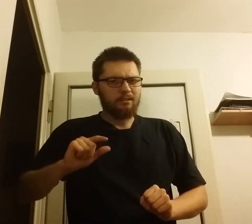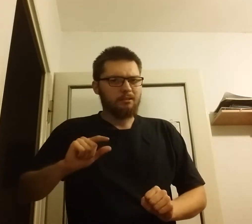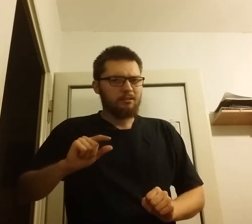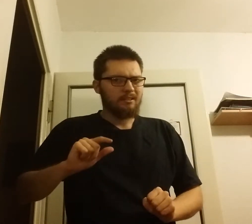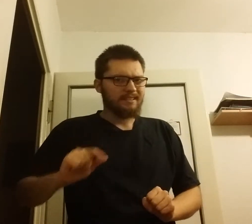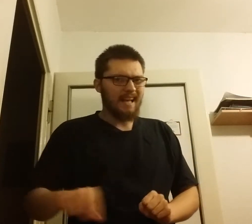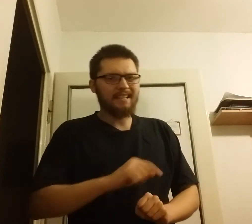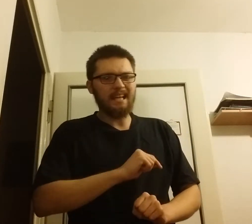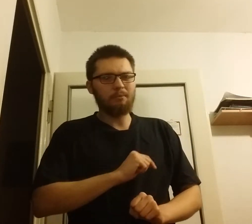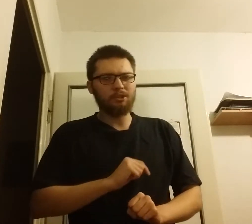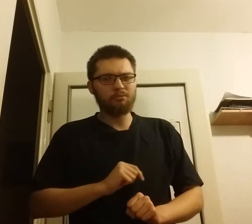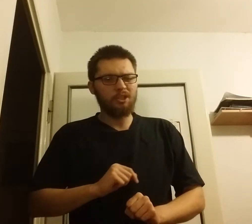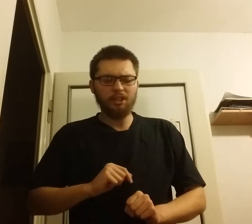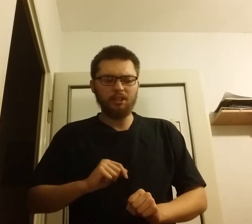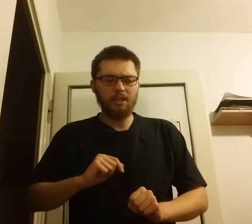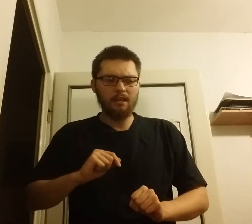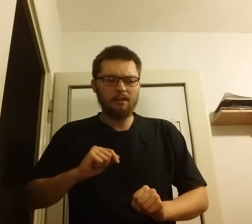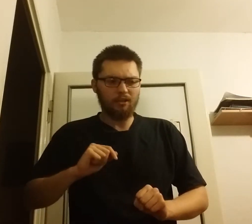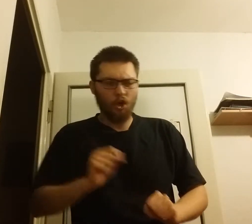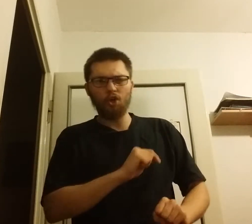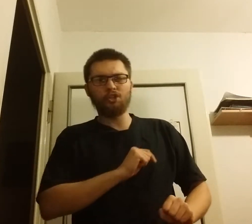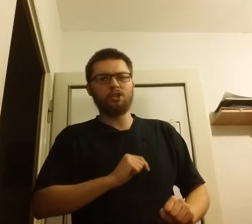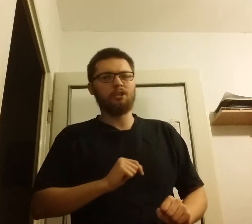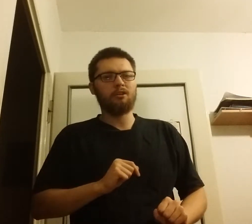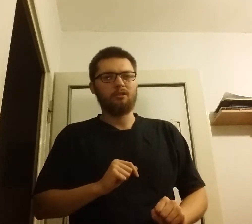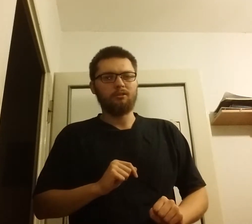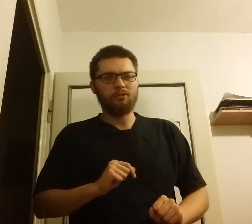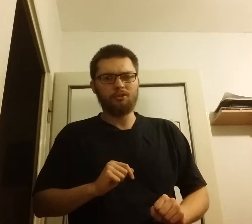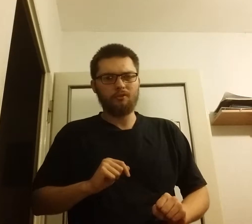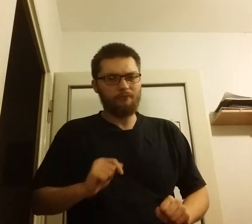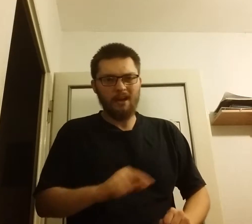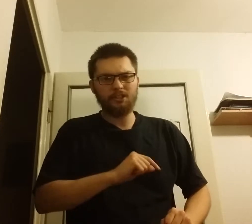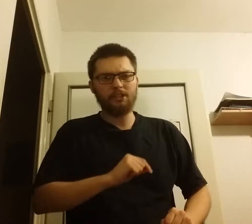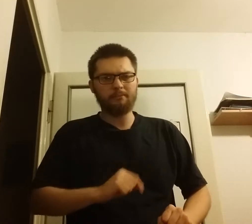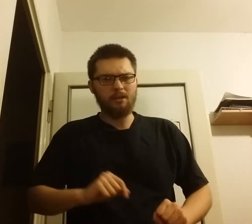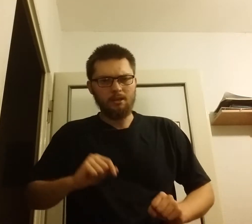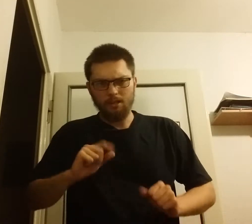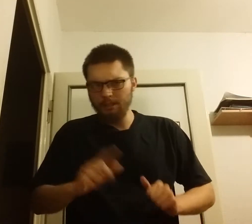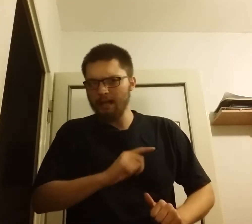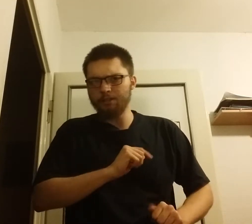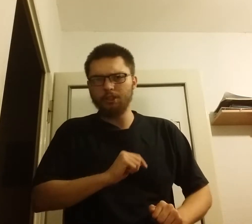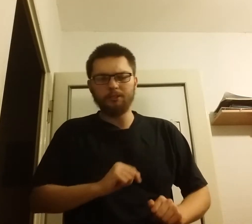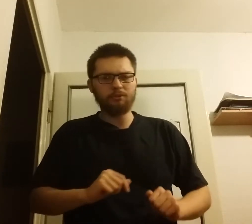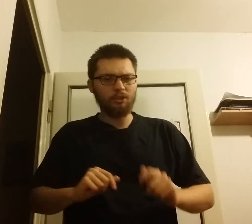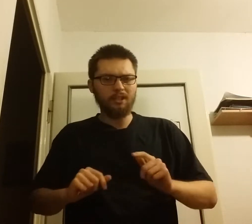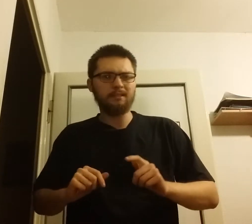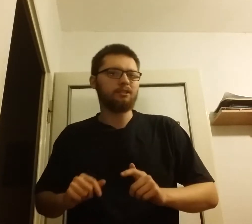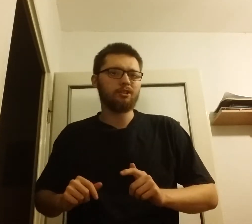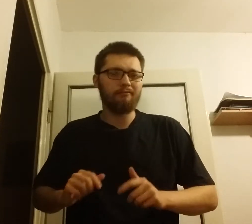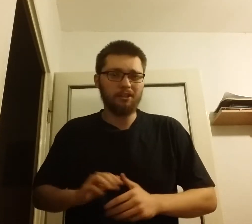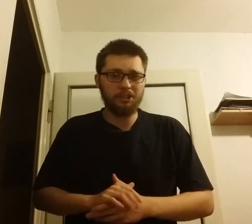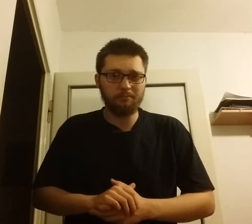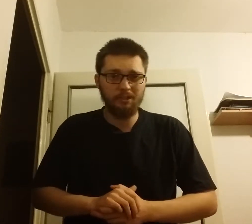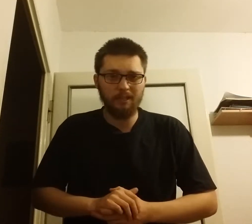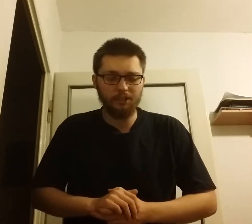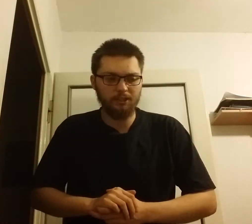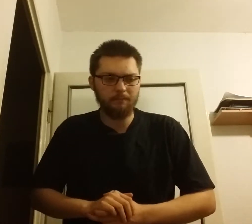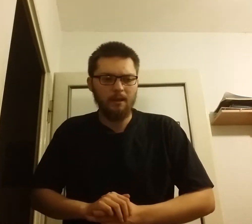tak samo zły, jeśli nie gorszy, niż faszyzm i nazizm, co nie znaczy, że faszyzm i nazizm